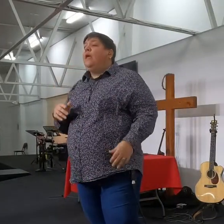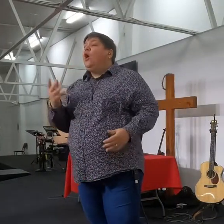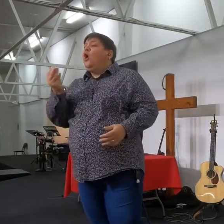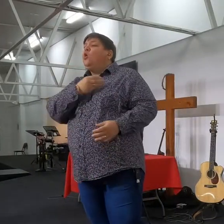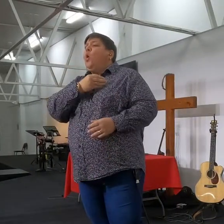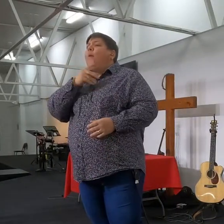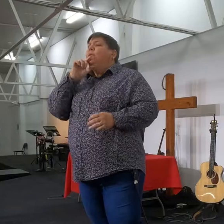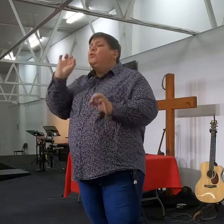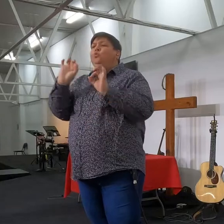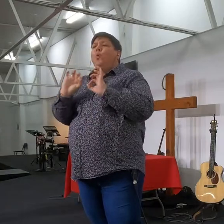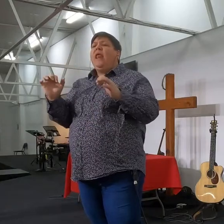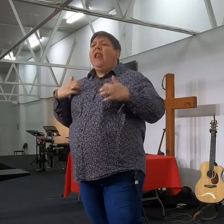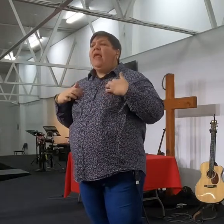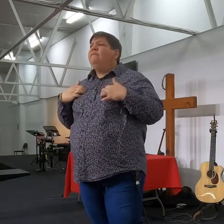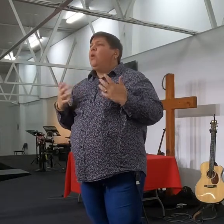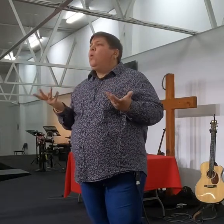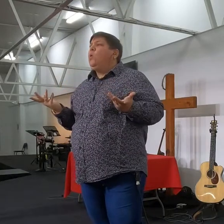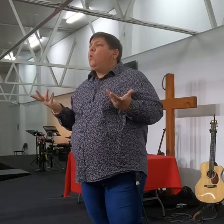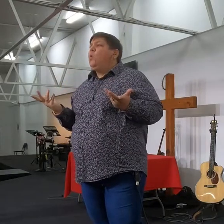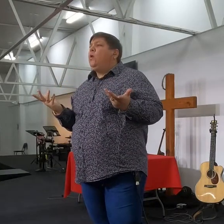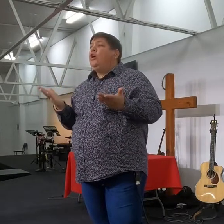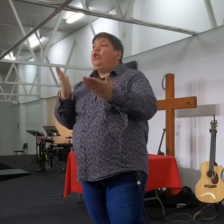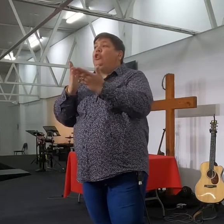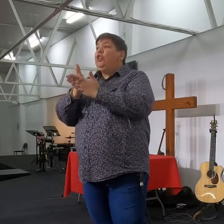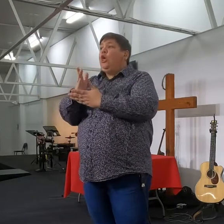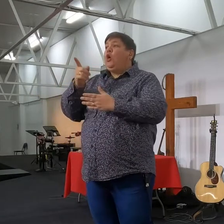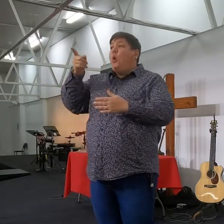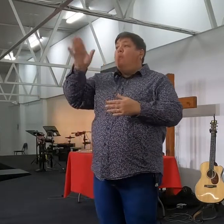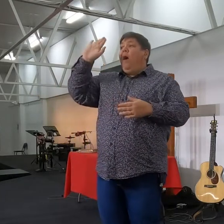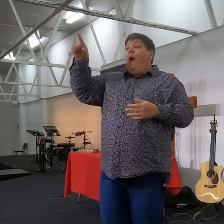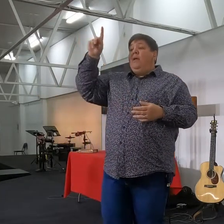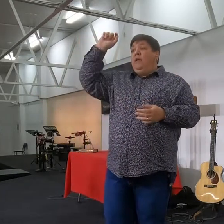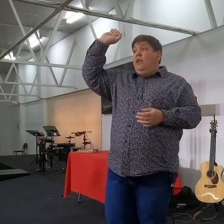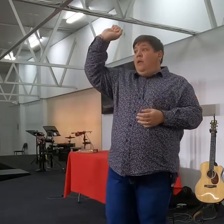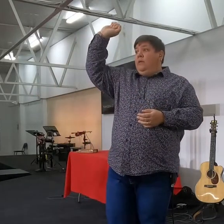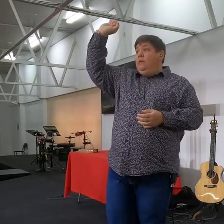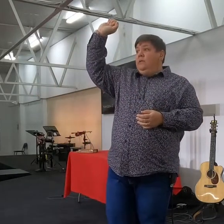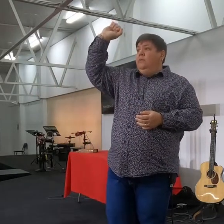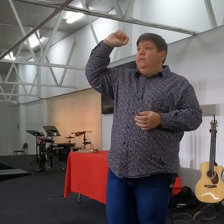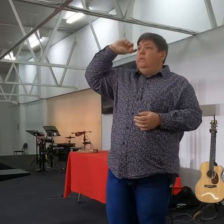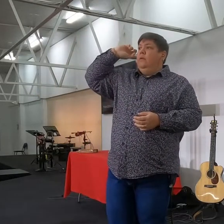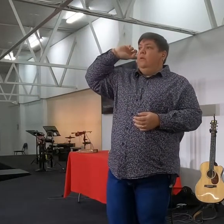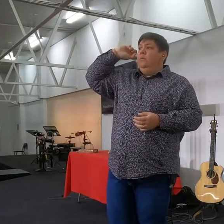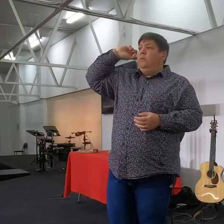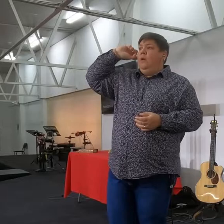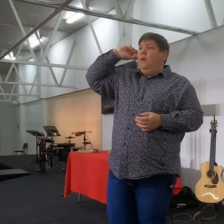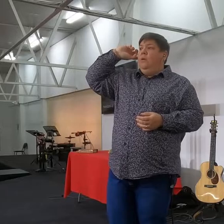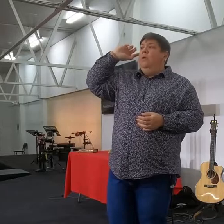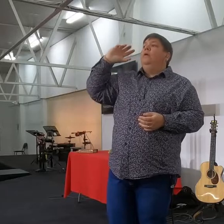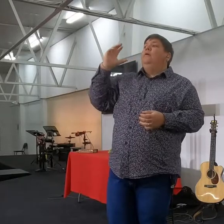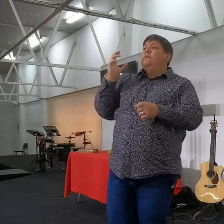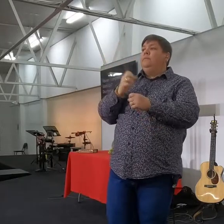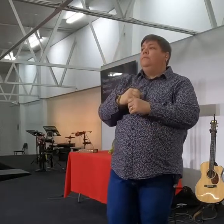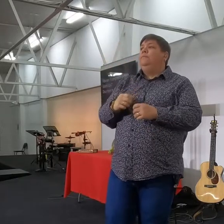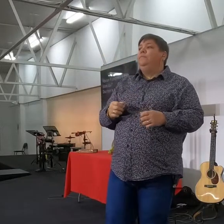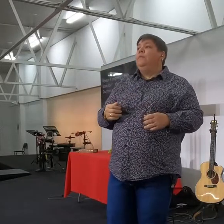leven skoon hou, sê sal met my, 1, 2, 3, dier, om, ok, jylle gaan dit weer moet doen, sorry jylle, dier,